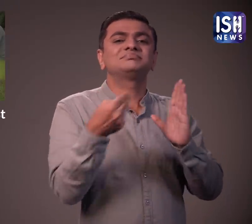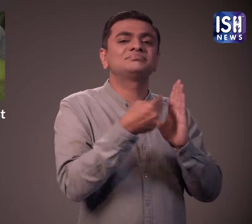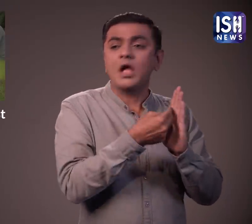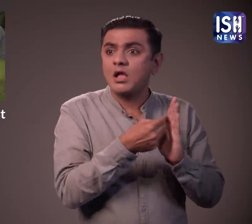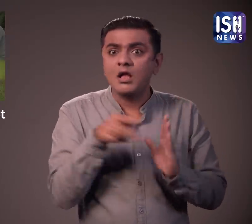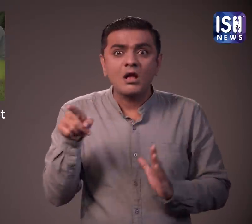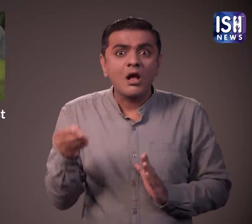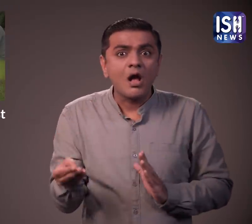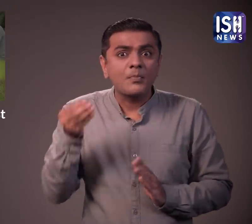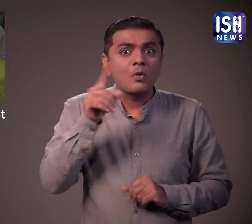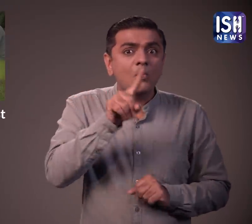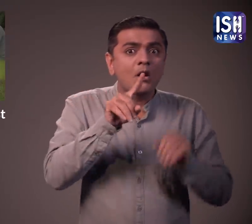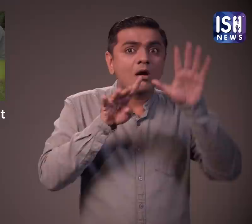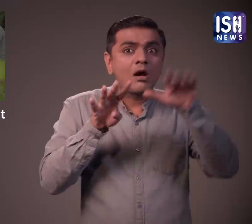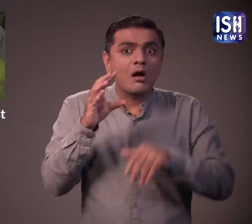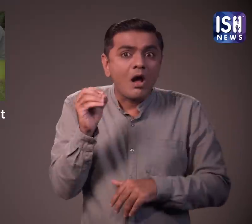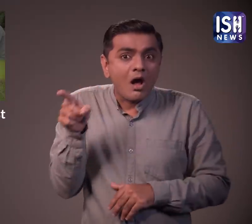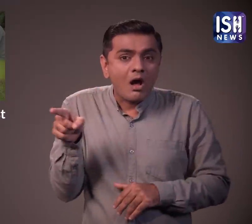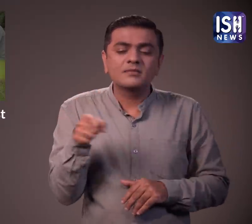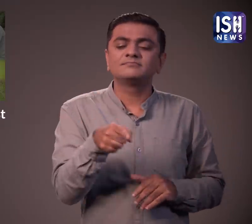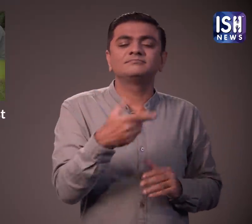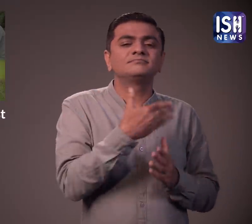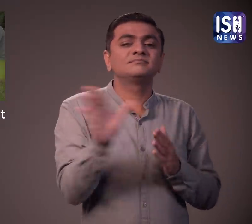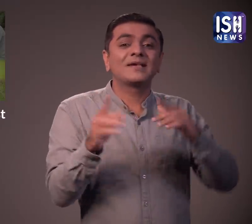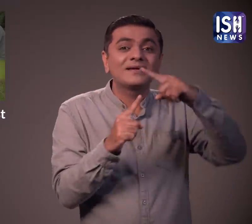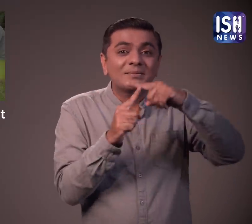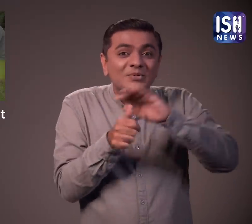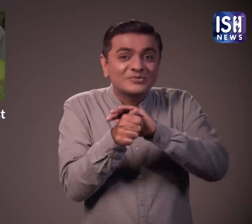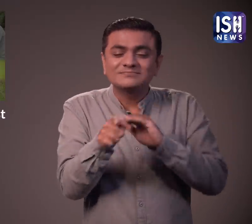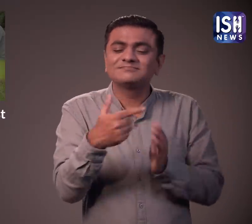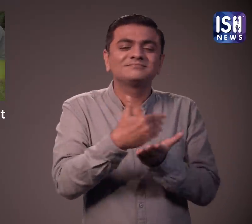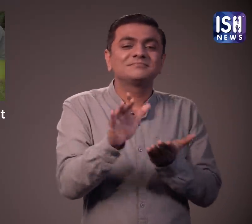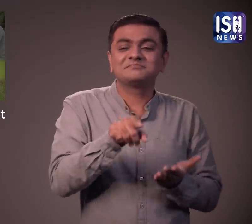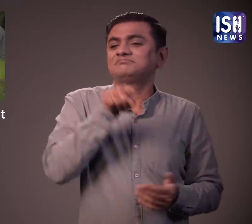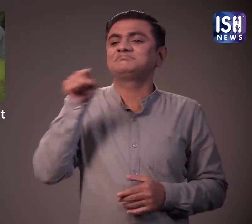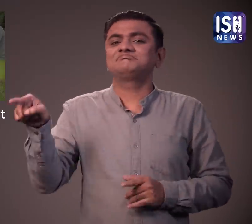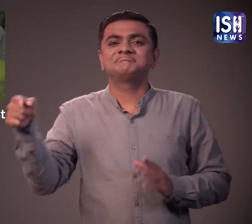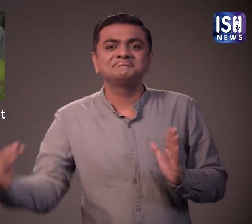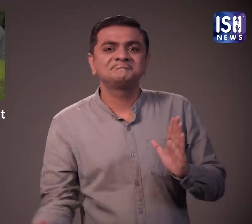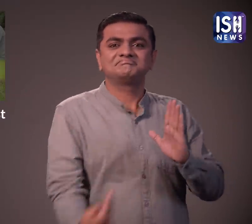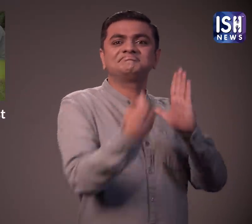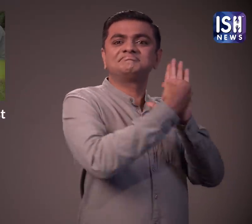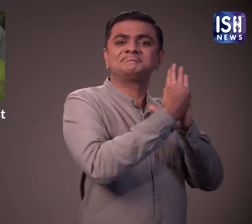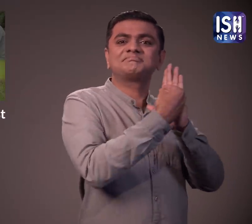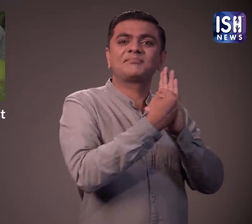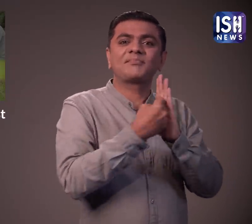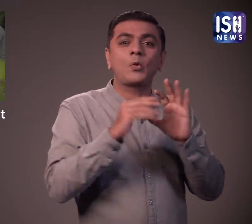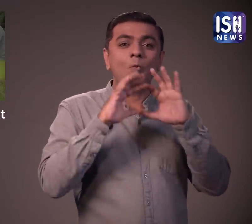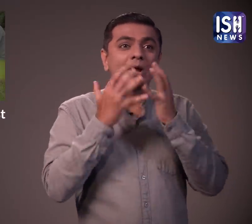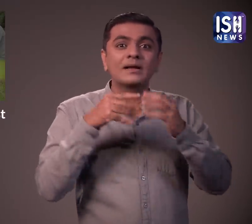अब 190 साल की उमर में जौनाथन ने इस रेकॉर्ड को थोड़ दिया है और सबसे पुराने भूमी